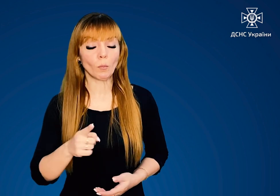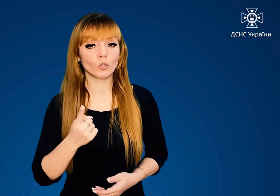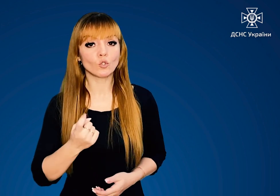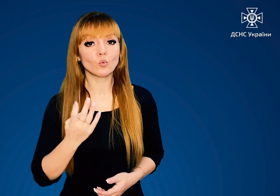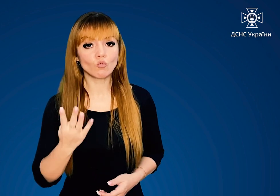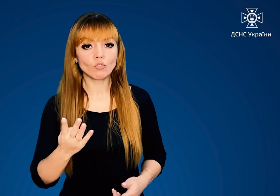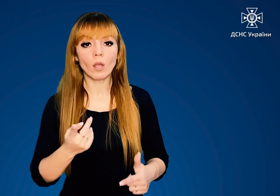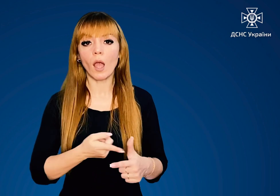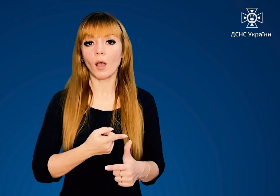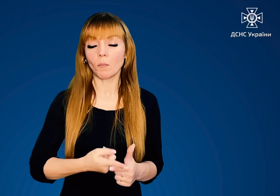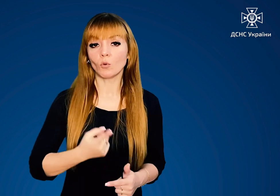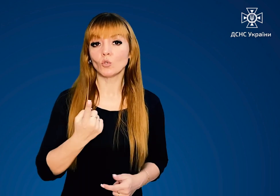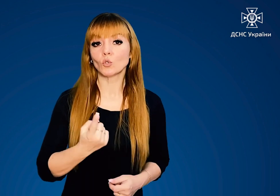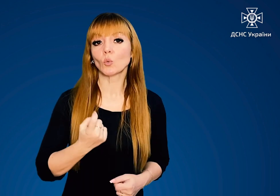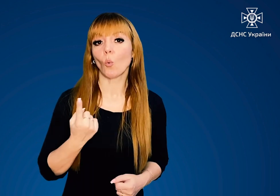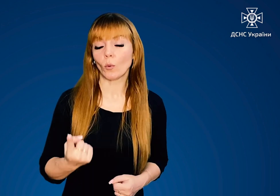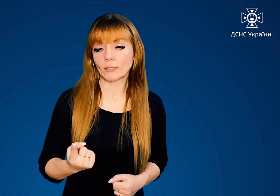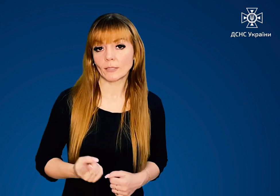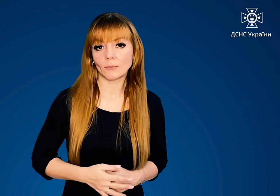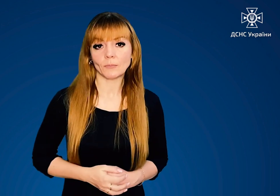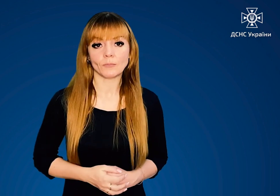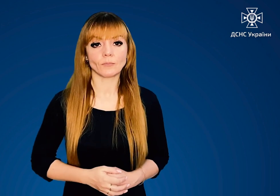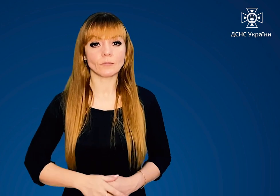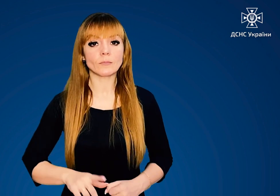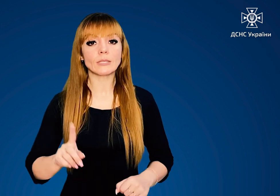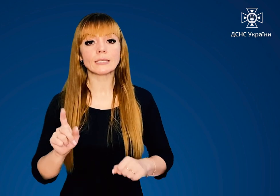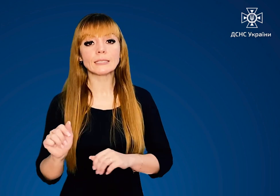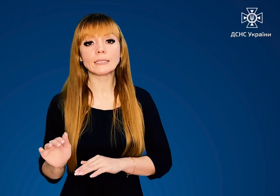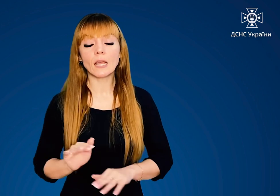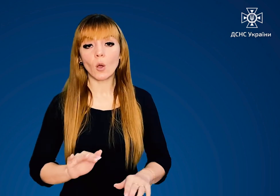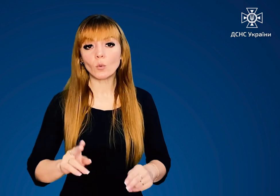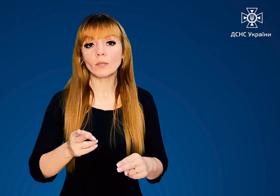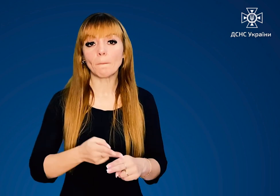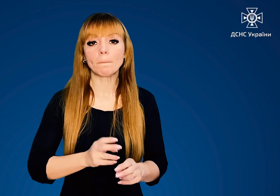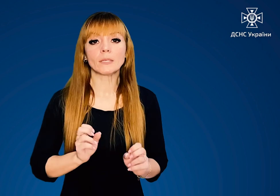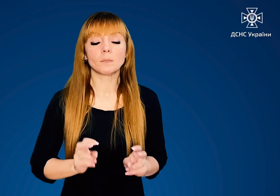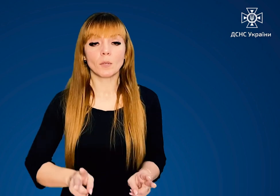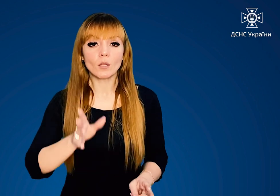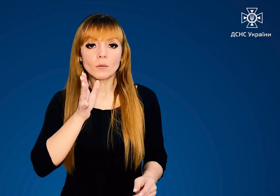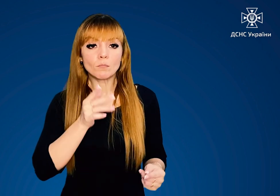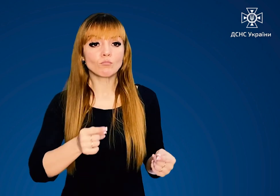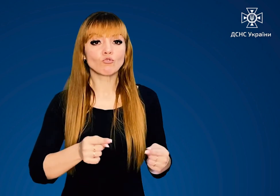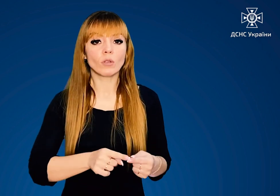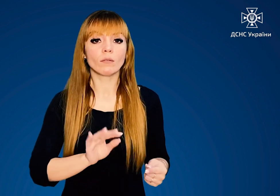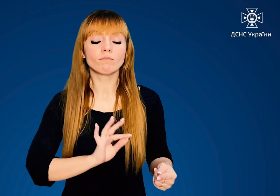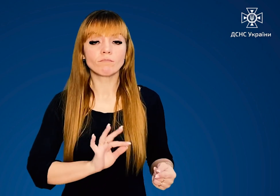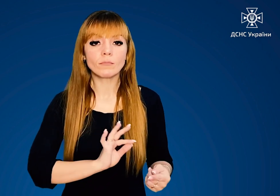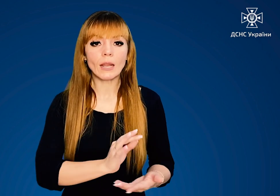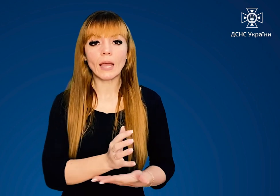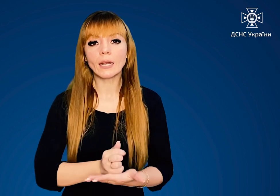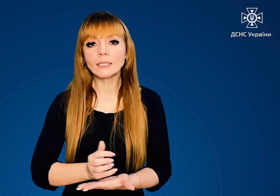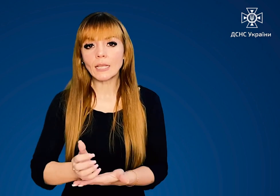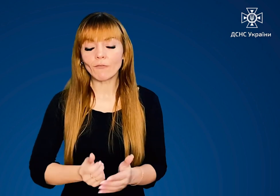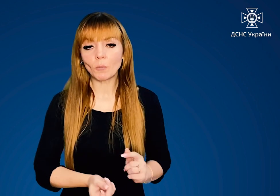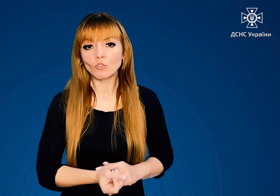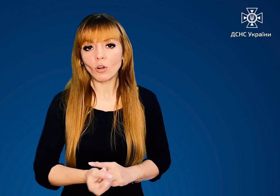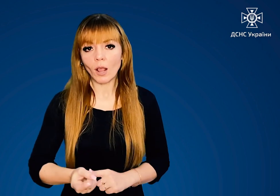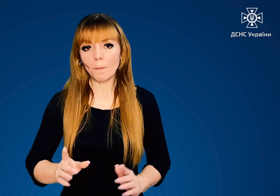номером 104 або 101 Заходи безпеки під час користування резервними